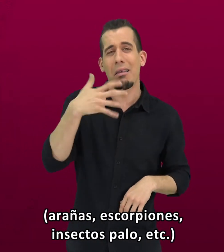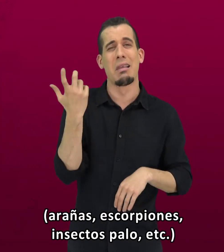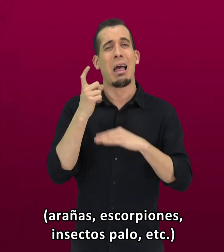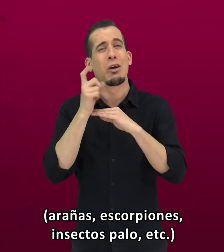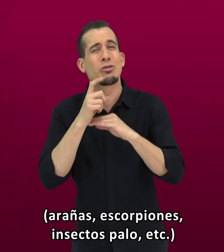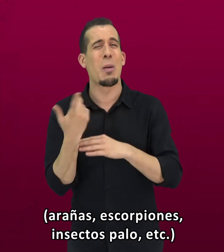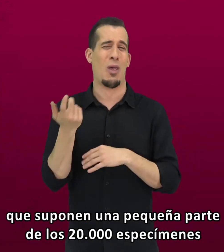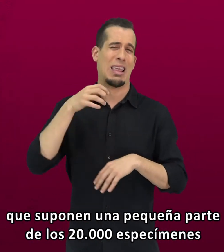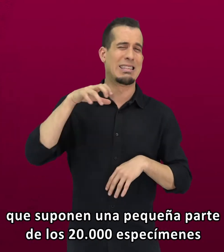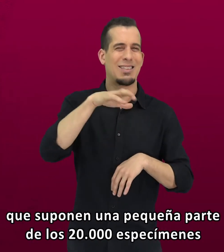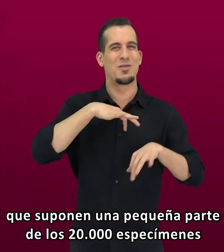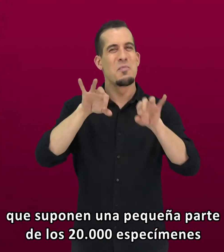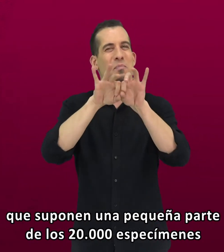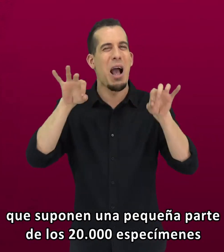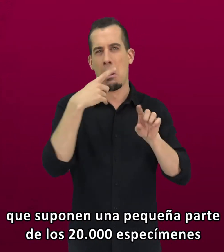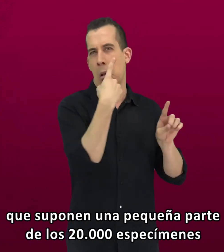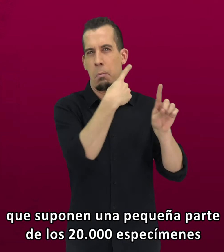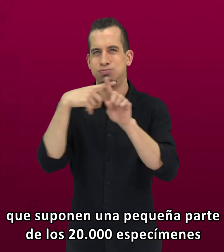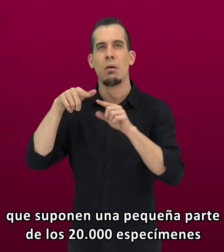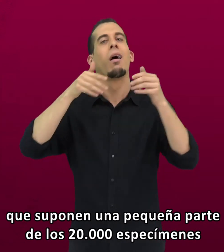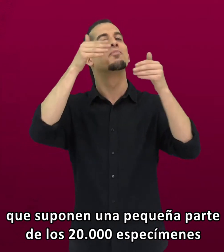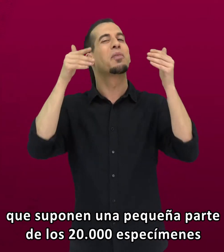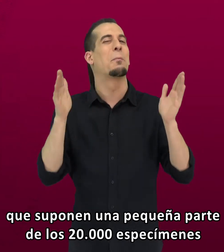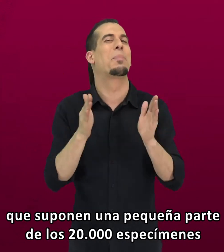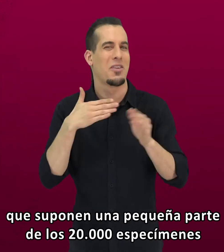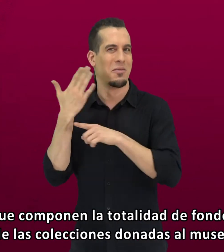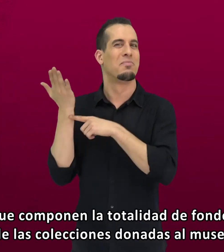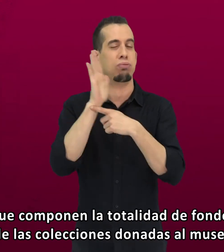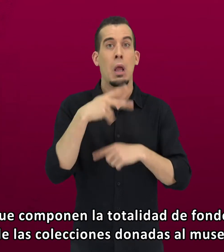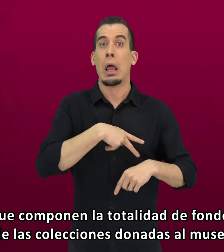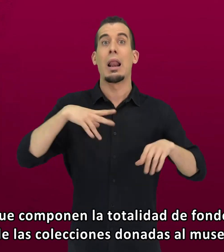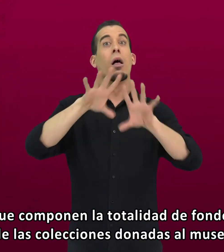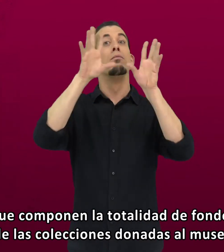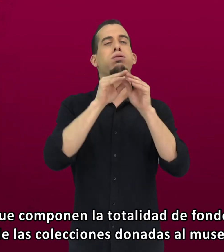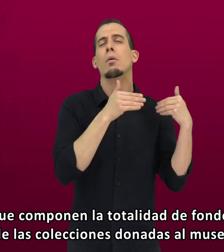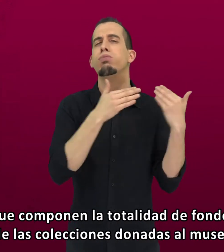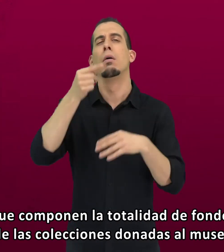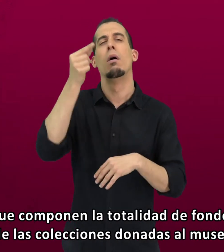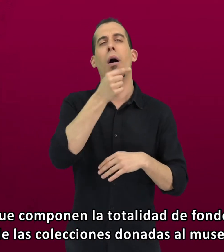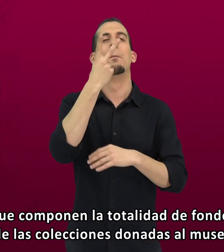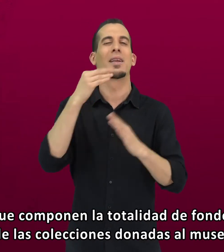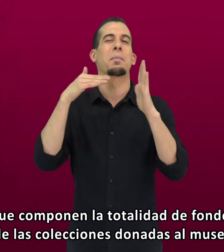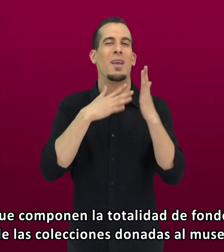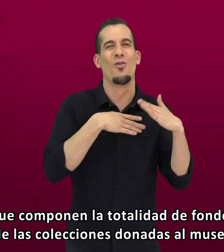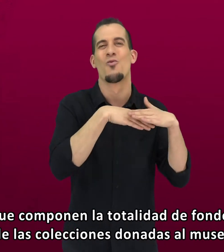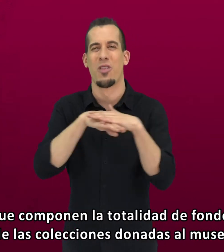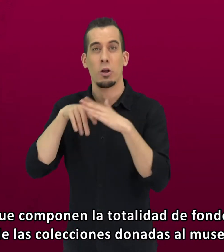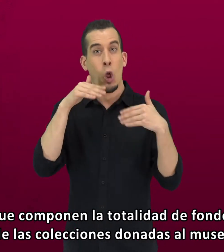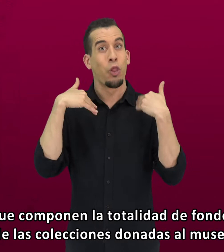insectos palo, que suponen una pequeña parte de los 20.000 especímenes que componen la totalidad de fondos de las colecciones donadas al